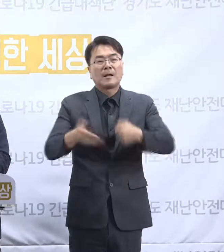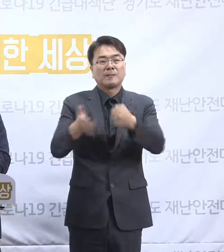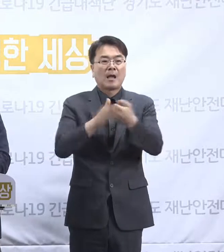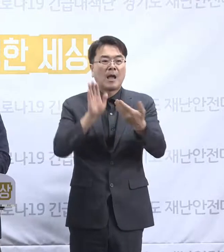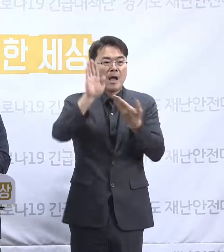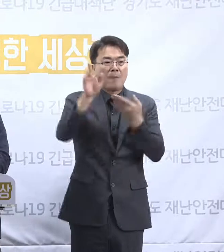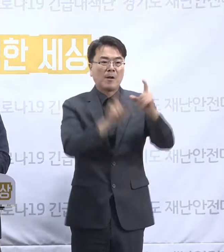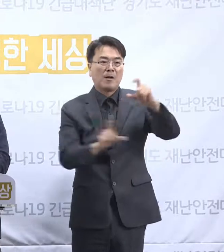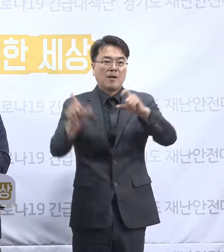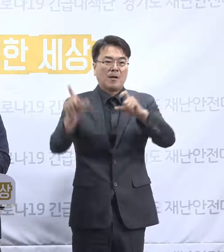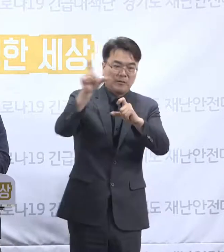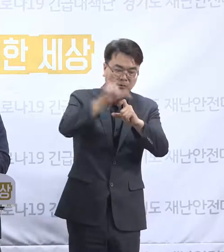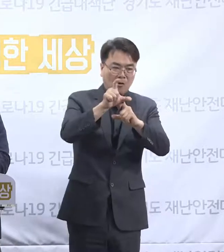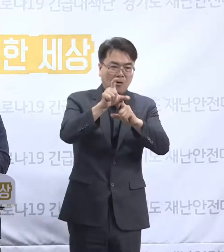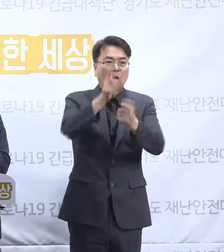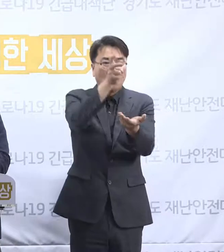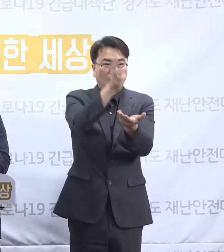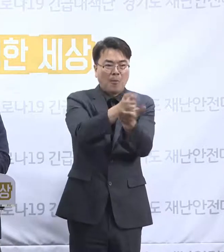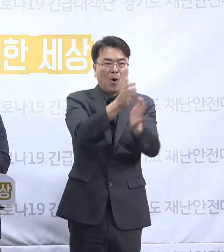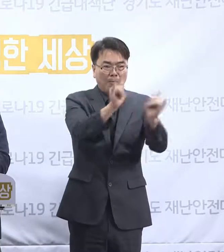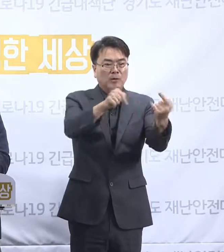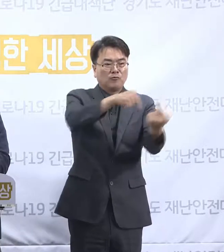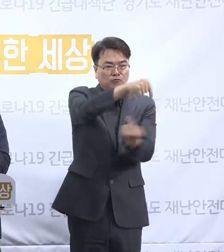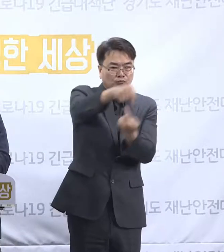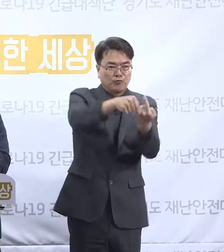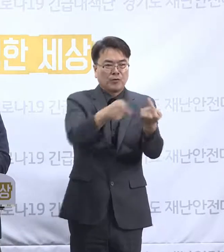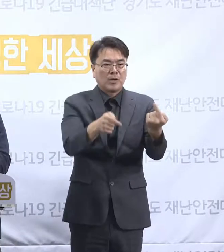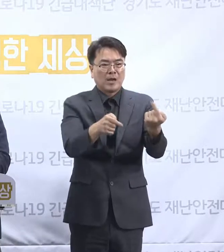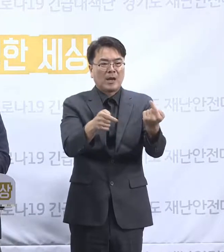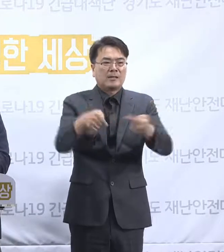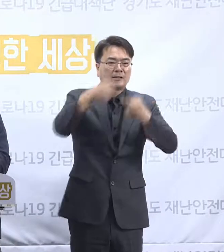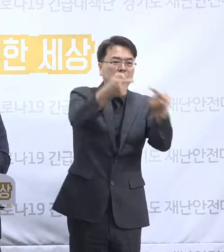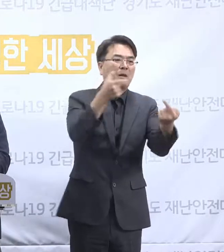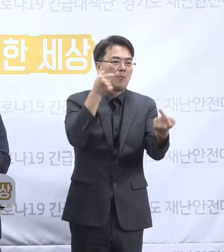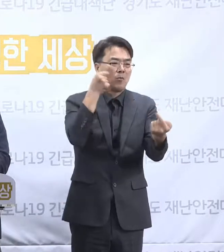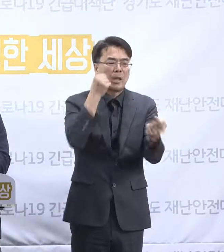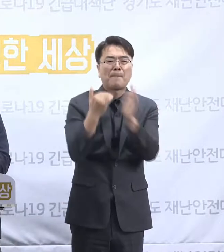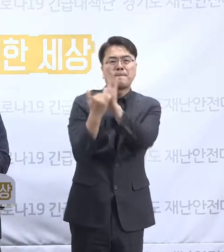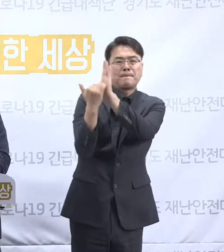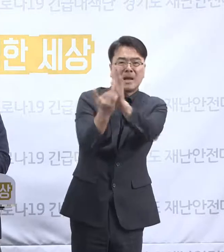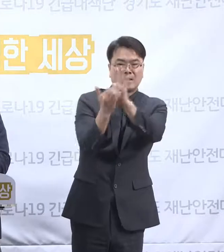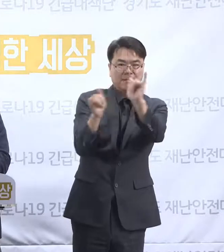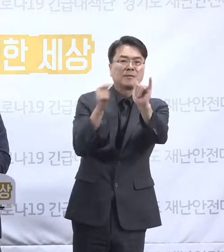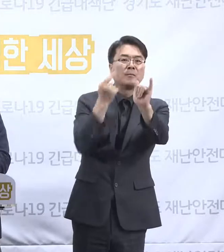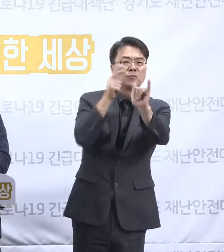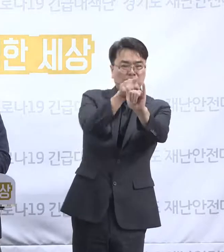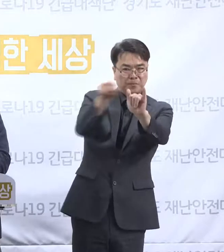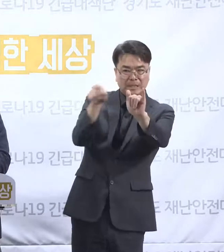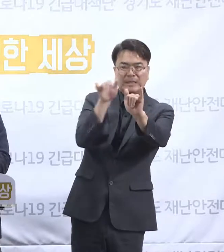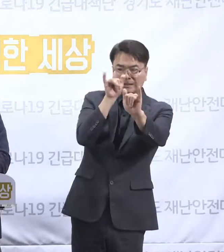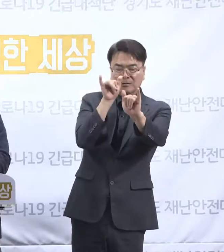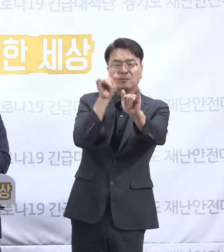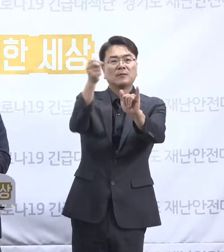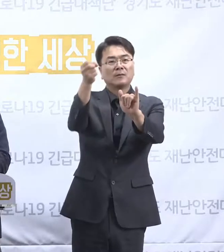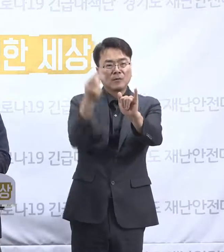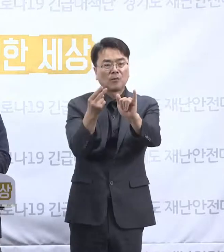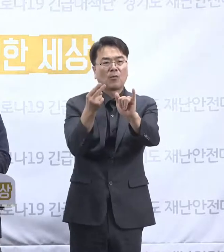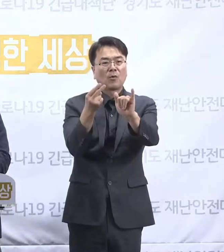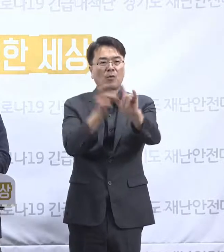이 법인 운영에 관여해서는 안 되는 분들도 적지 않다. 그리고 좀 더